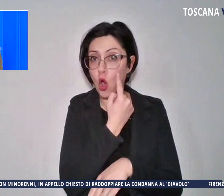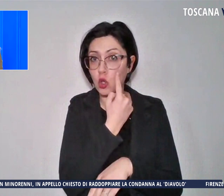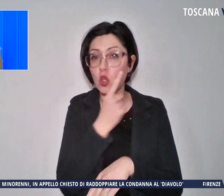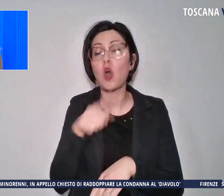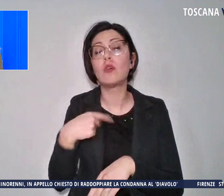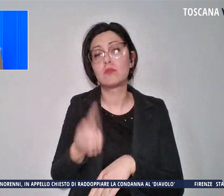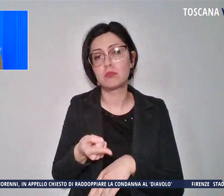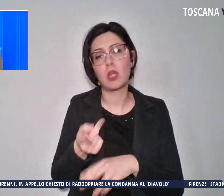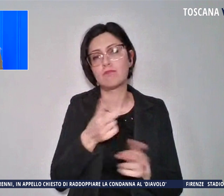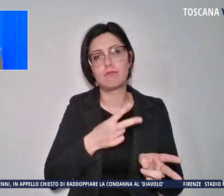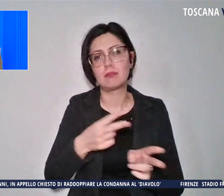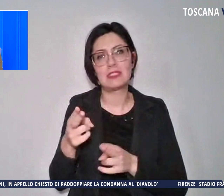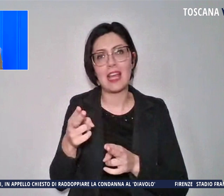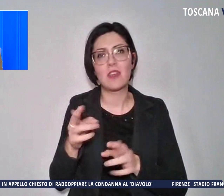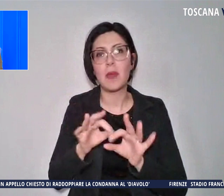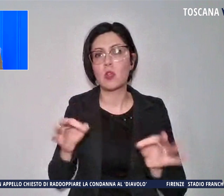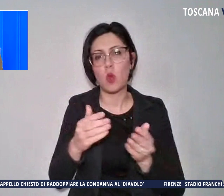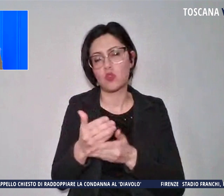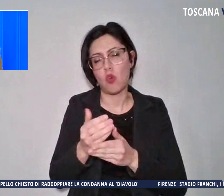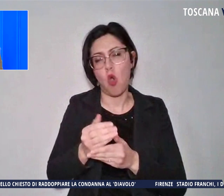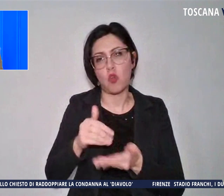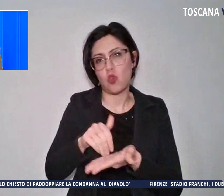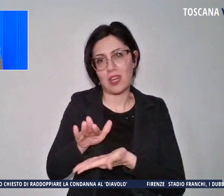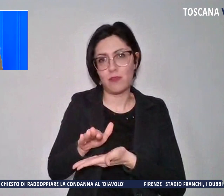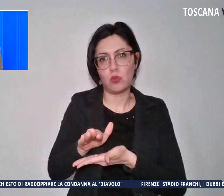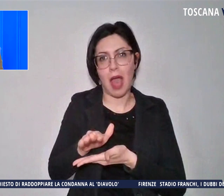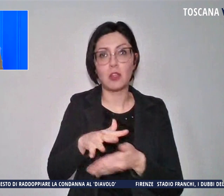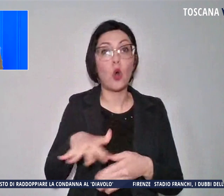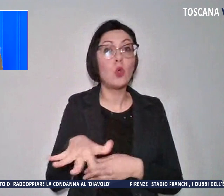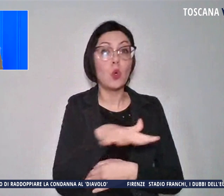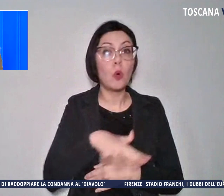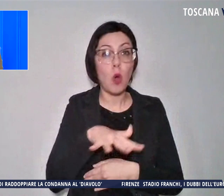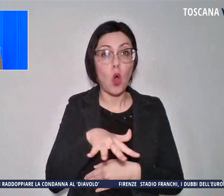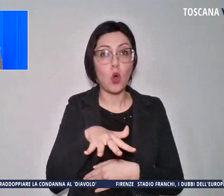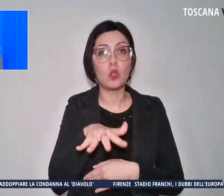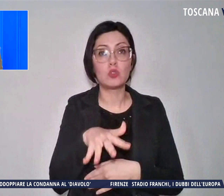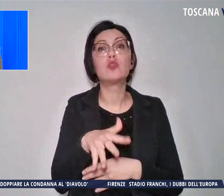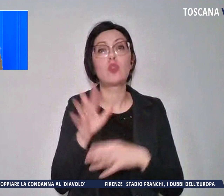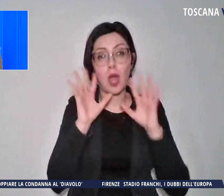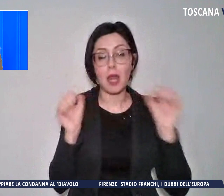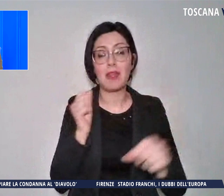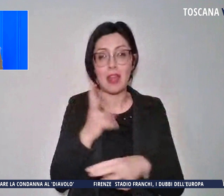il trasferimento al pronto soccorso sul posto intervenuti i carabinieri.